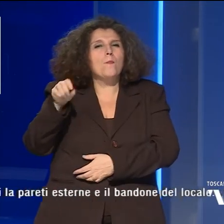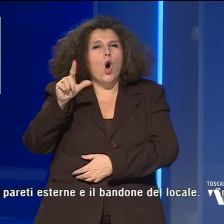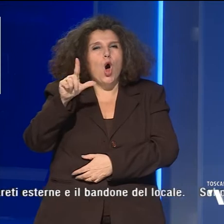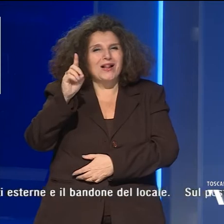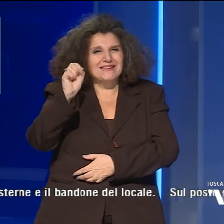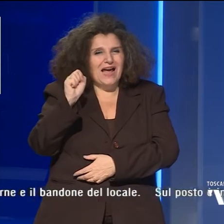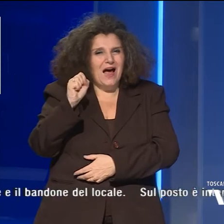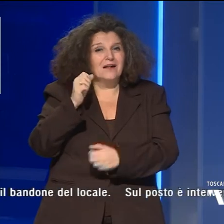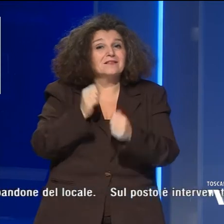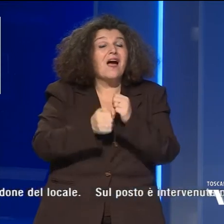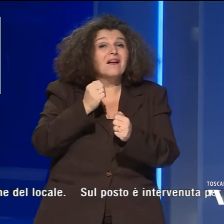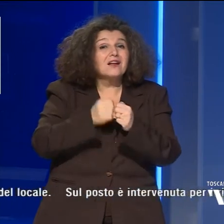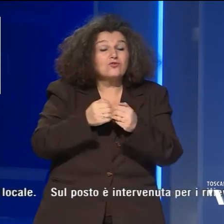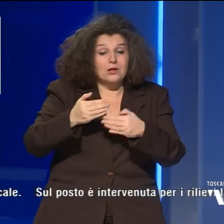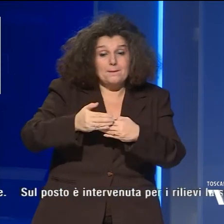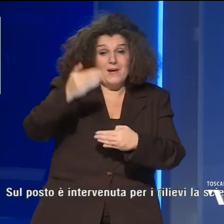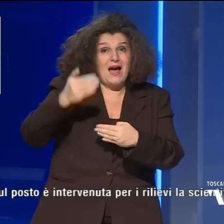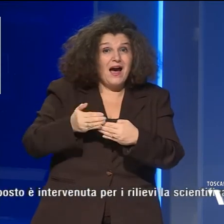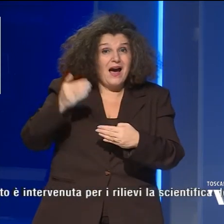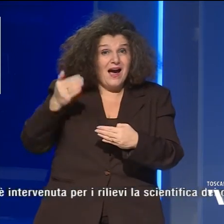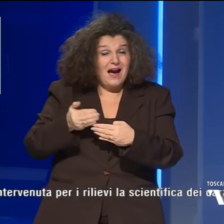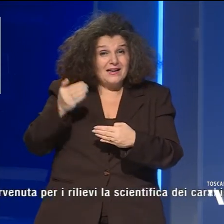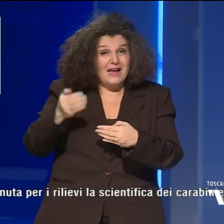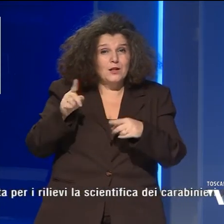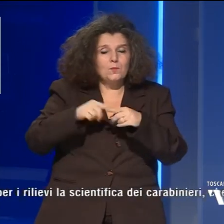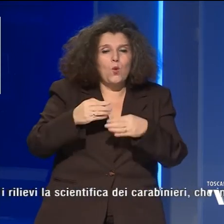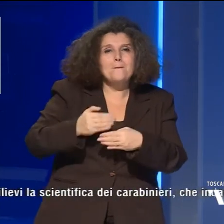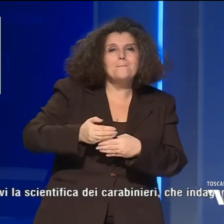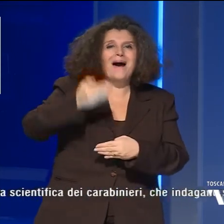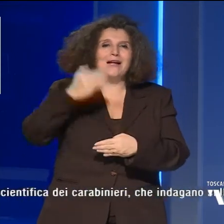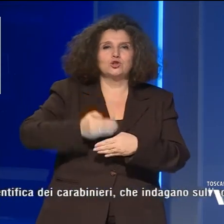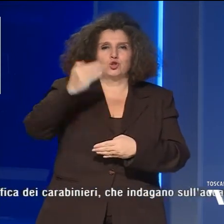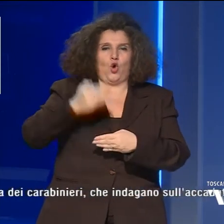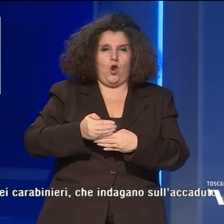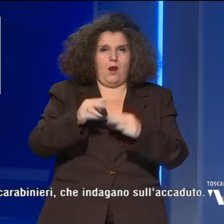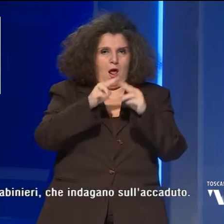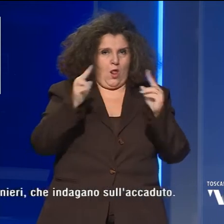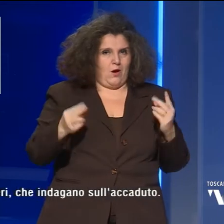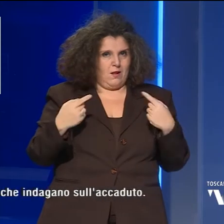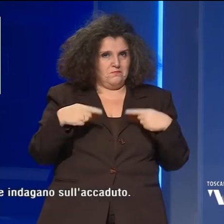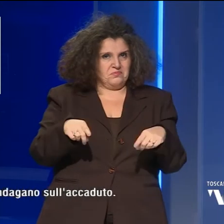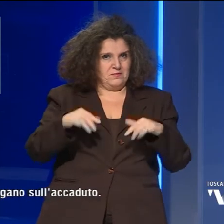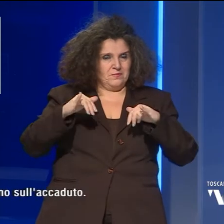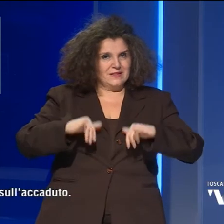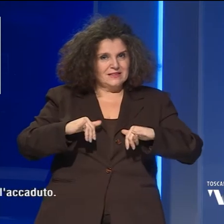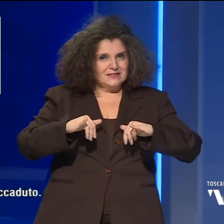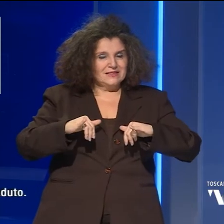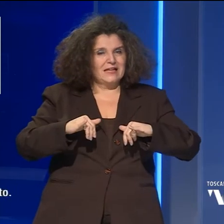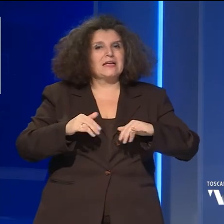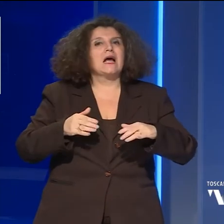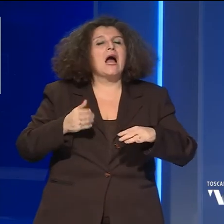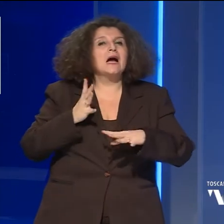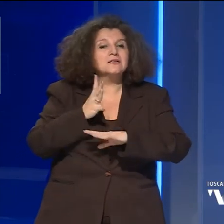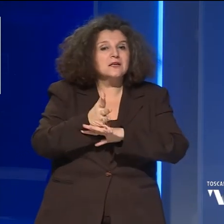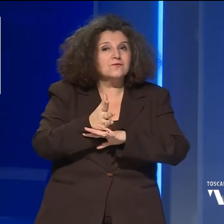Danneggiate le pareti esterne ed il bandone del locale. Sul posto è intervenuta